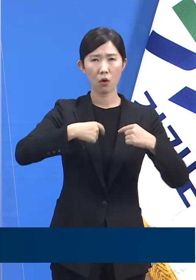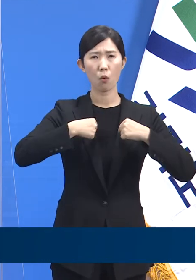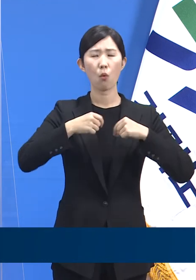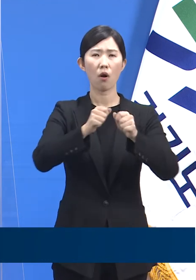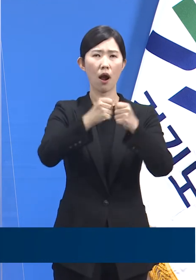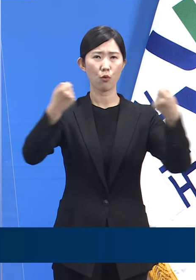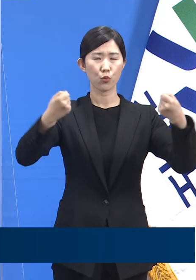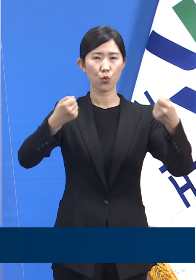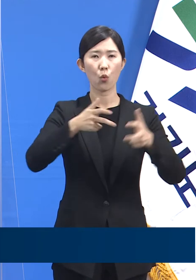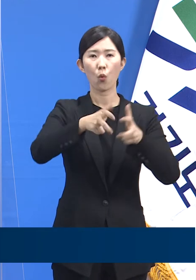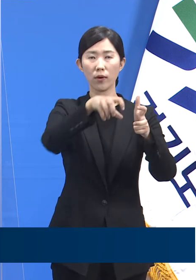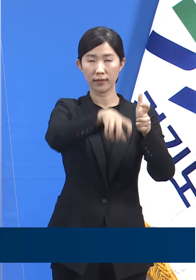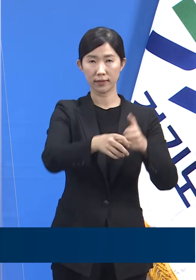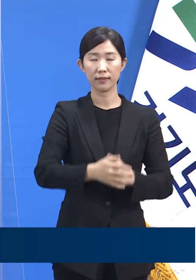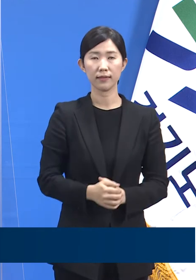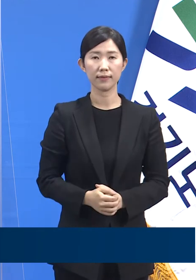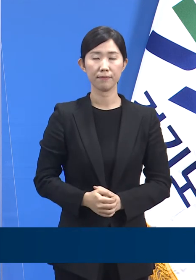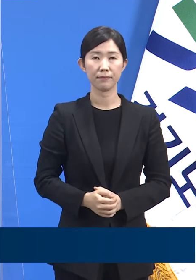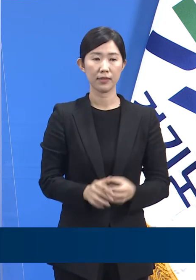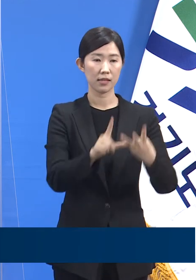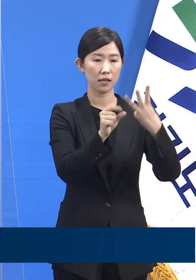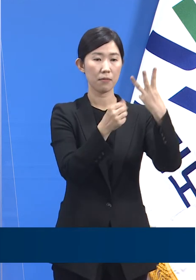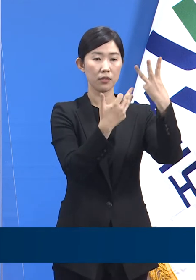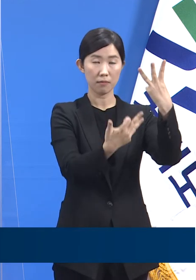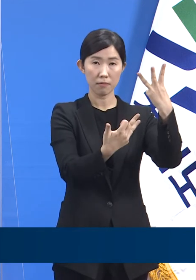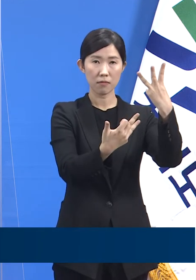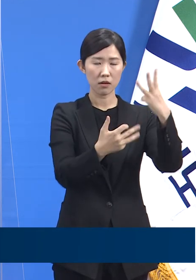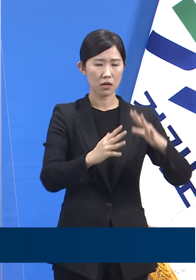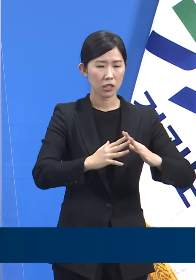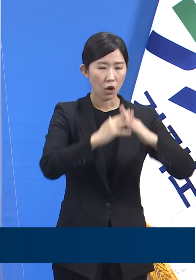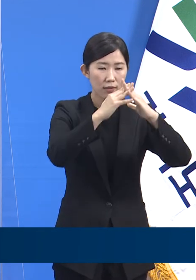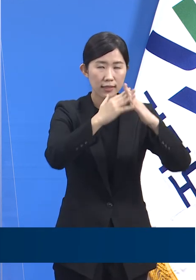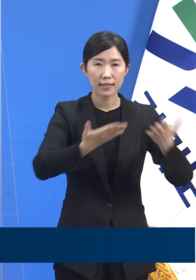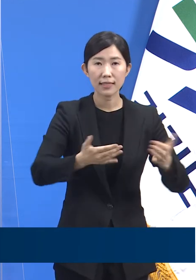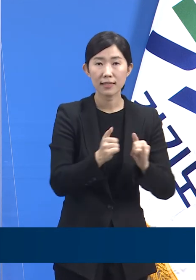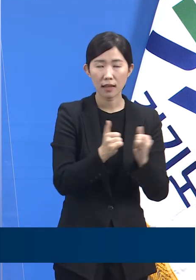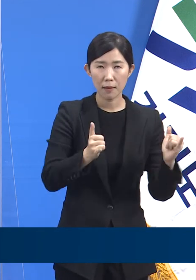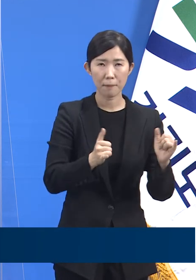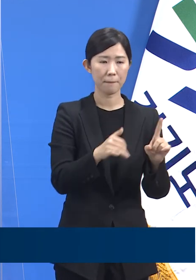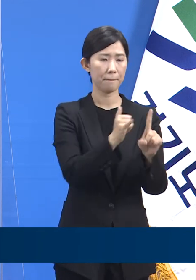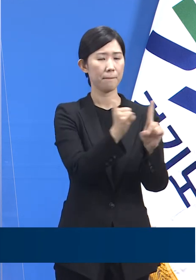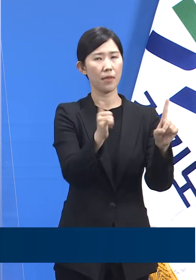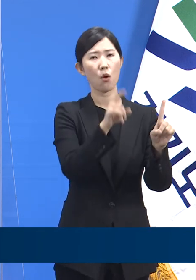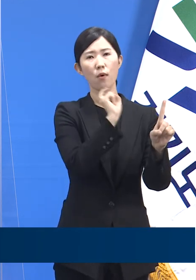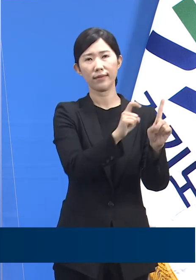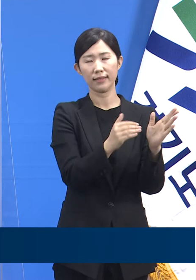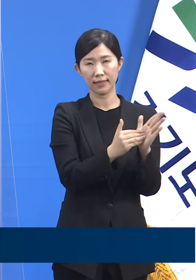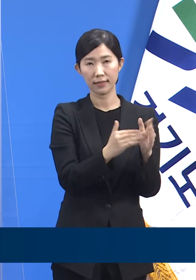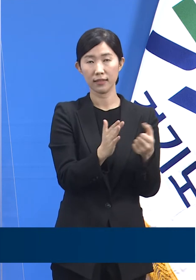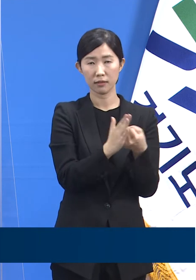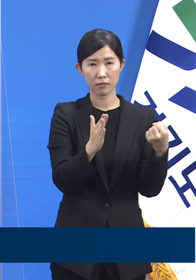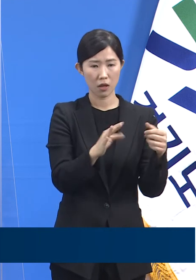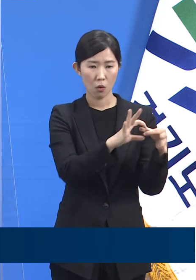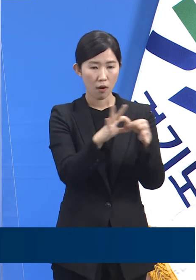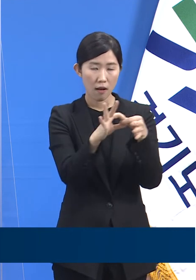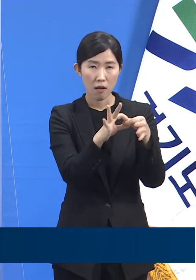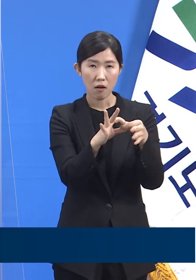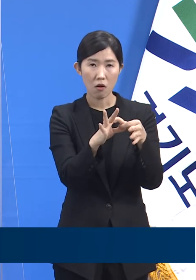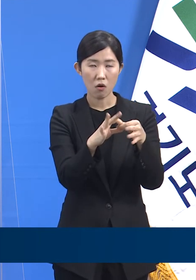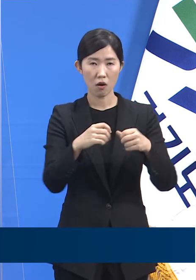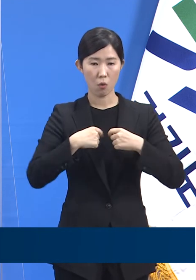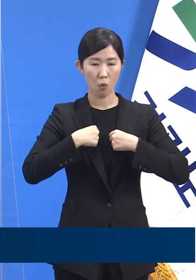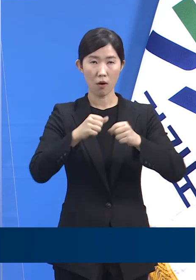지난 18일 설치기사 1명이 최초 확진 판정을 받아서 관련 가구공장의 직원 대상으로